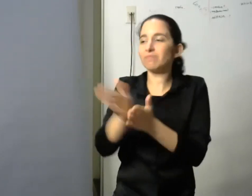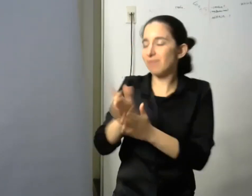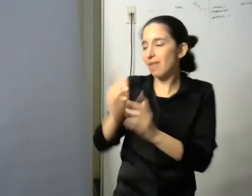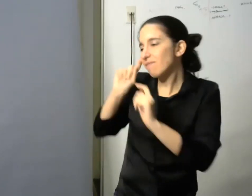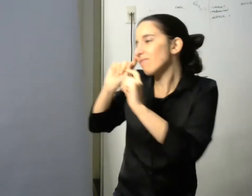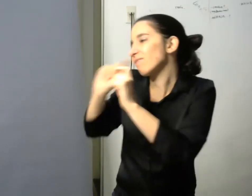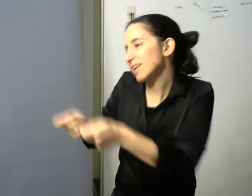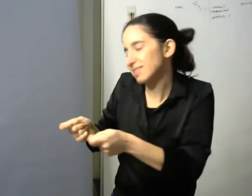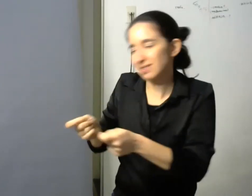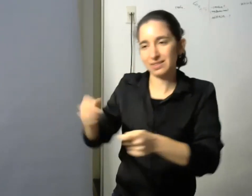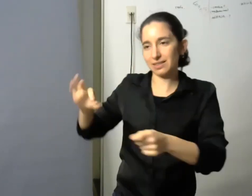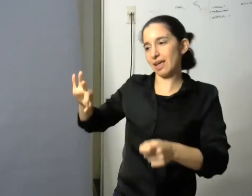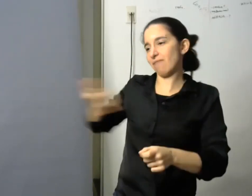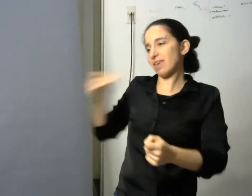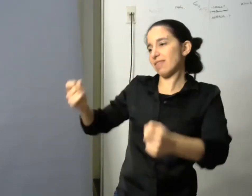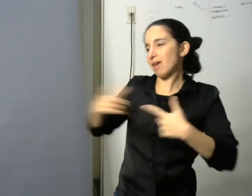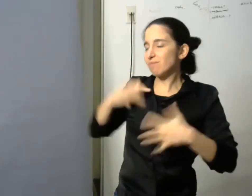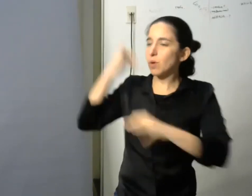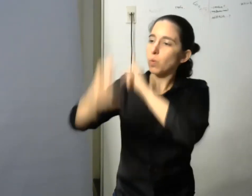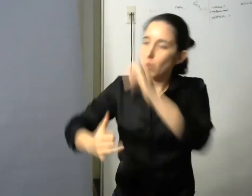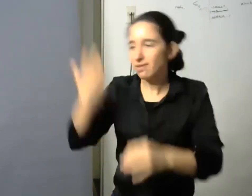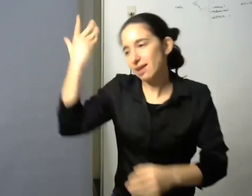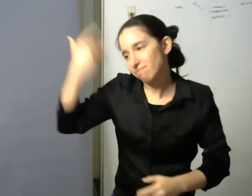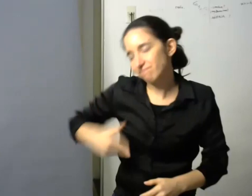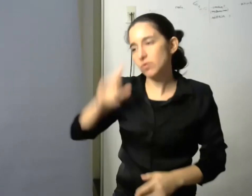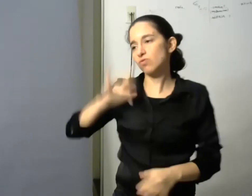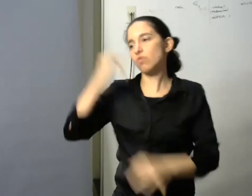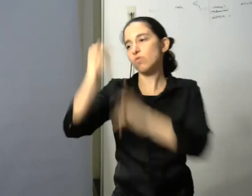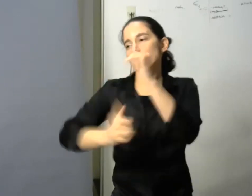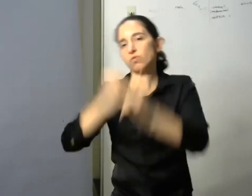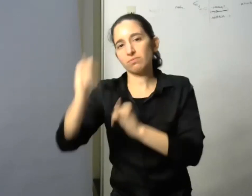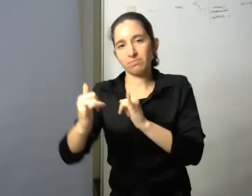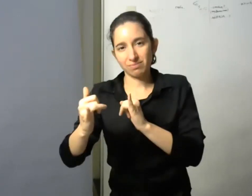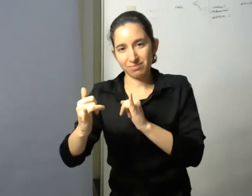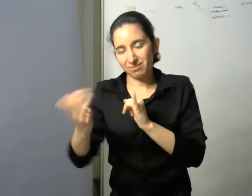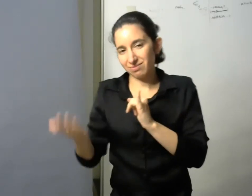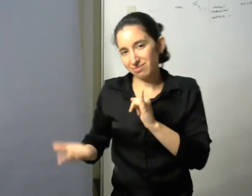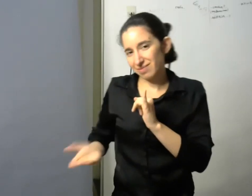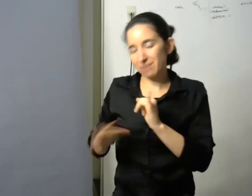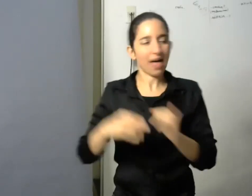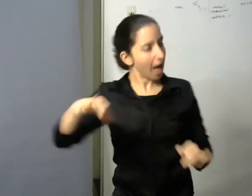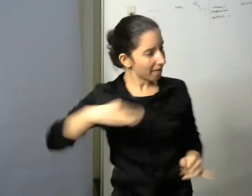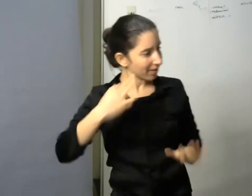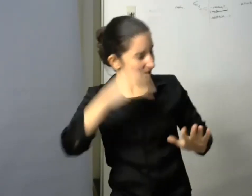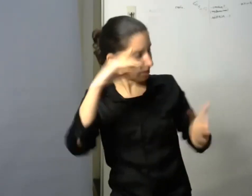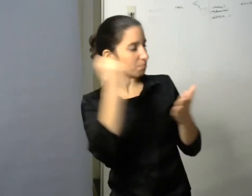su vida que generalmente era rotulada y etiquada solamente por el sistema educativo